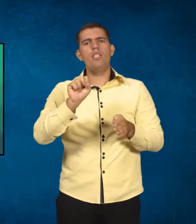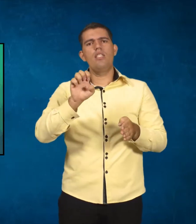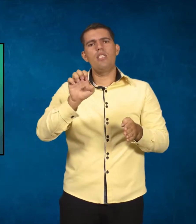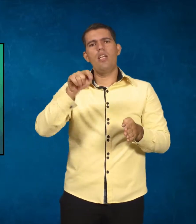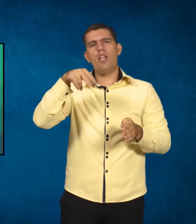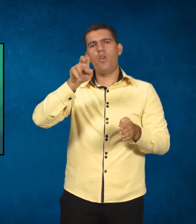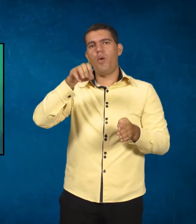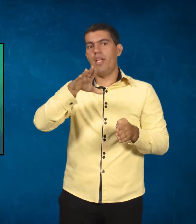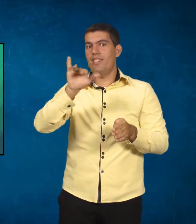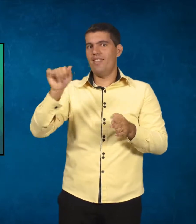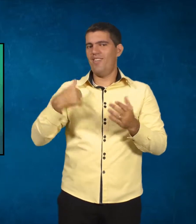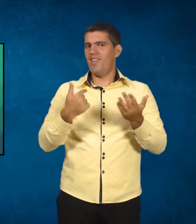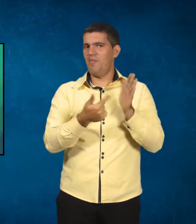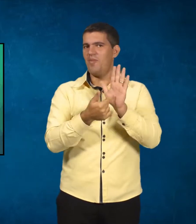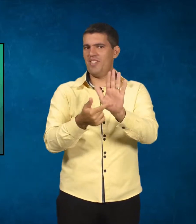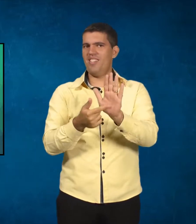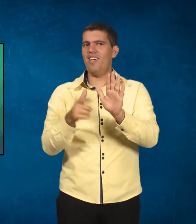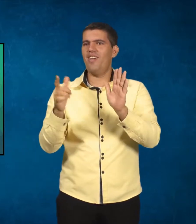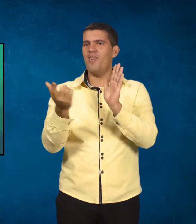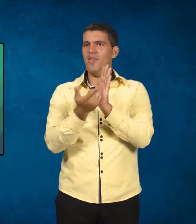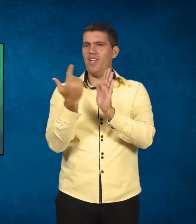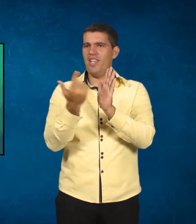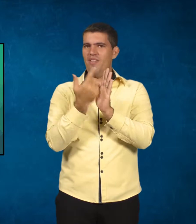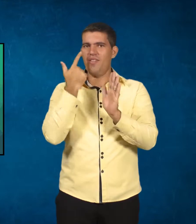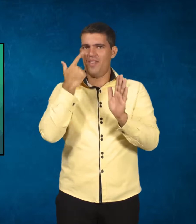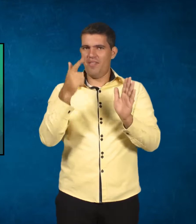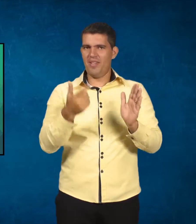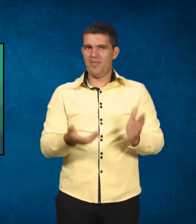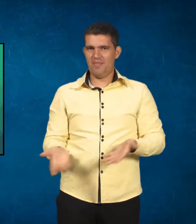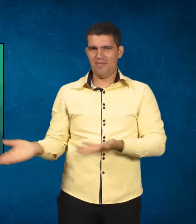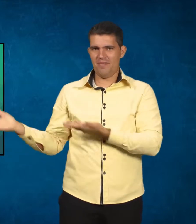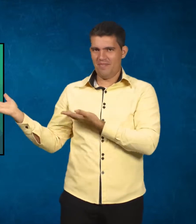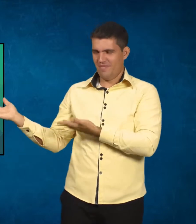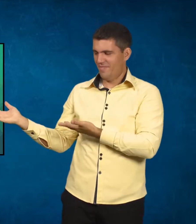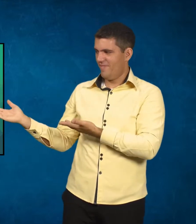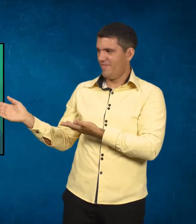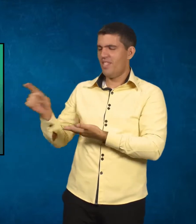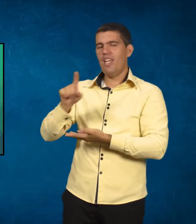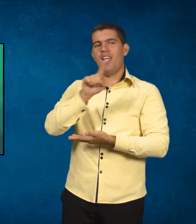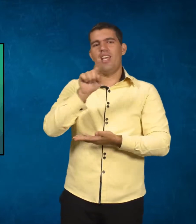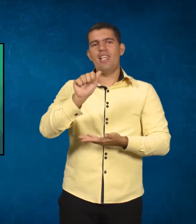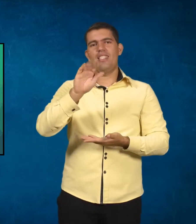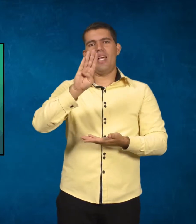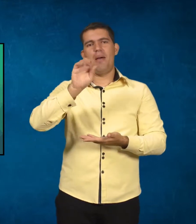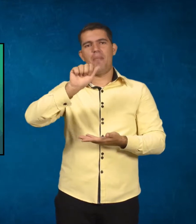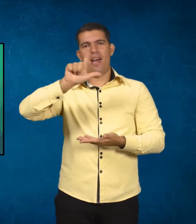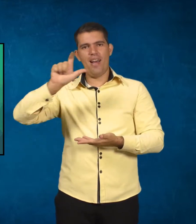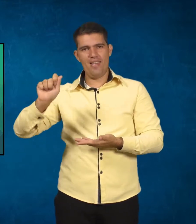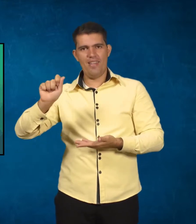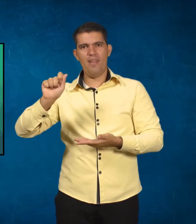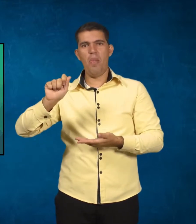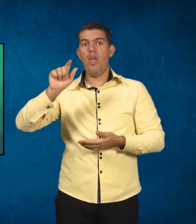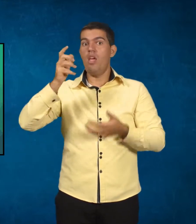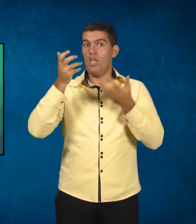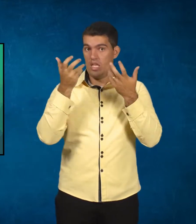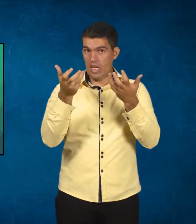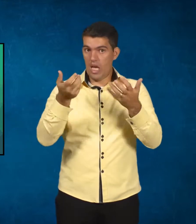indicar. Eu queria indicar para vocês o autor Zabala. Então essa obra, para quem quer aprofundar nos